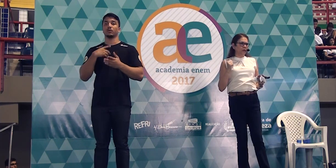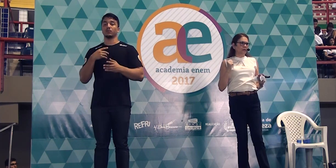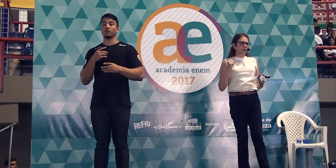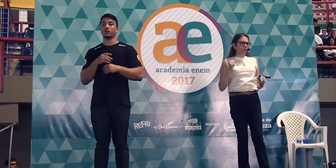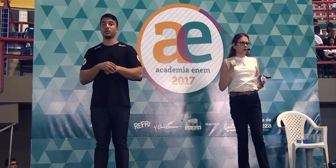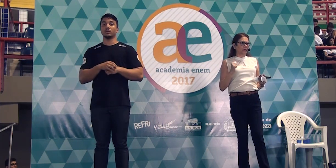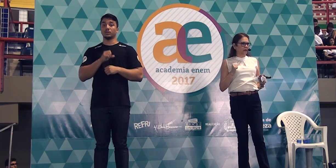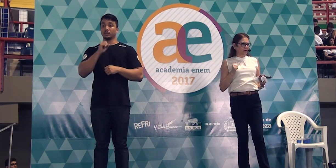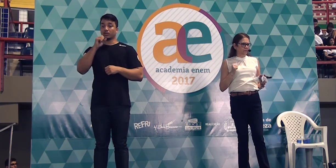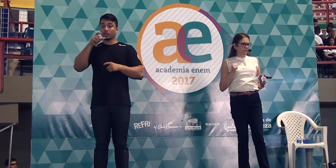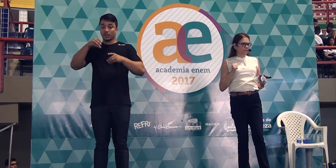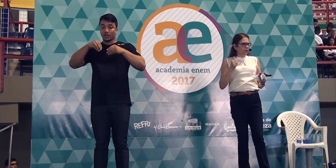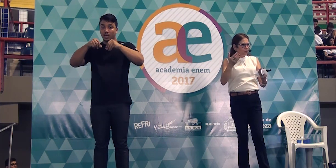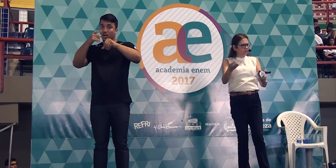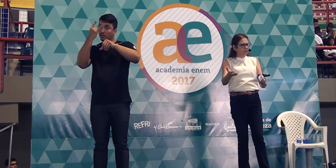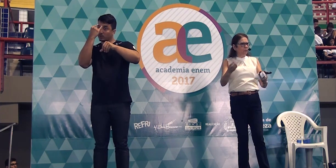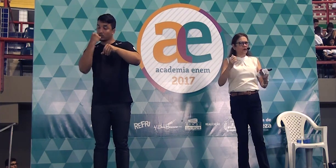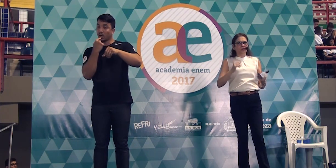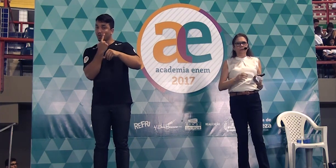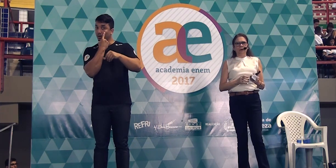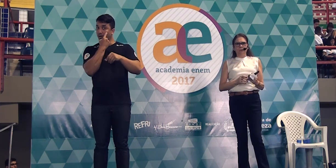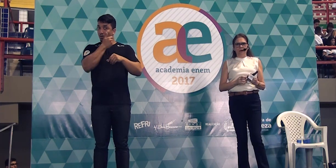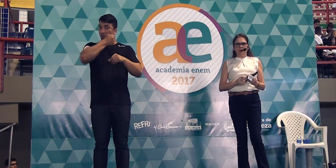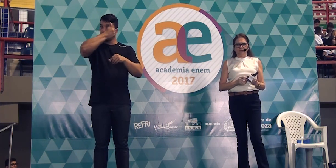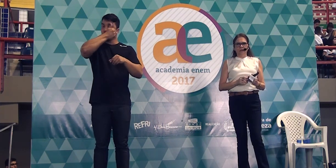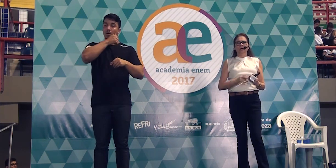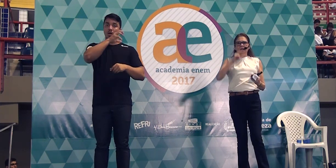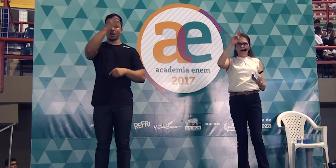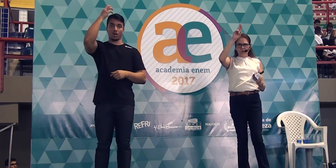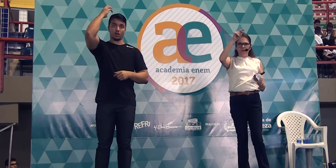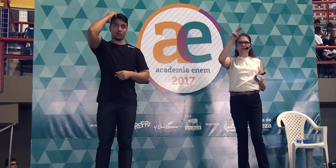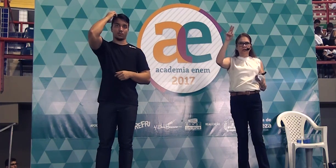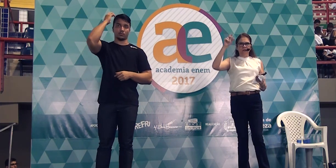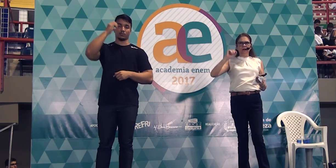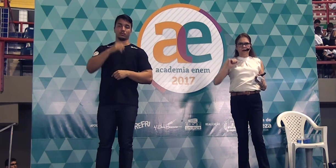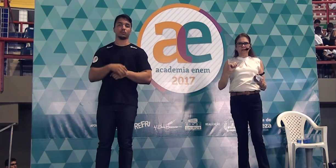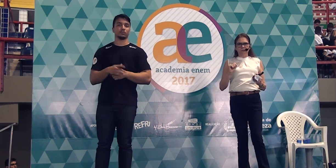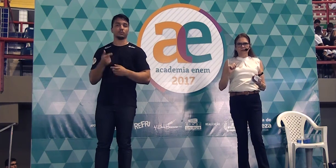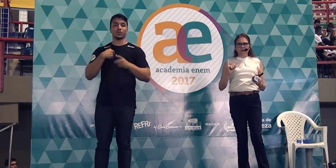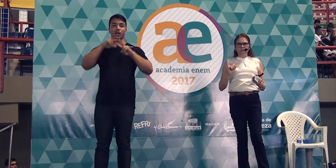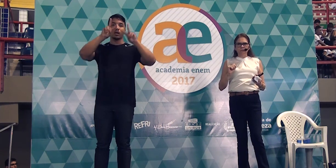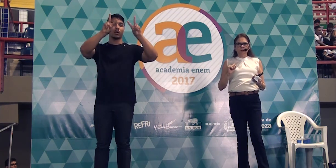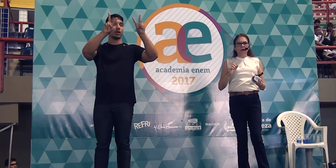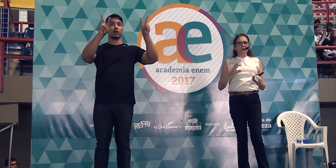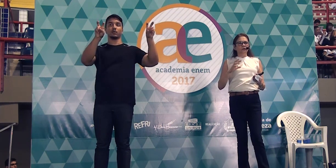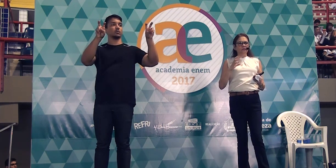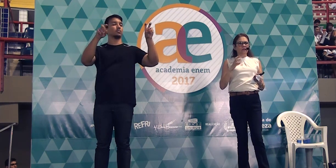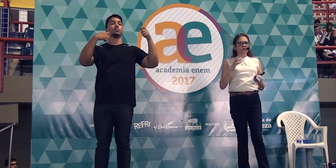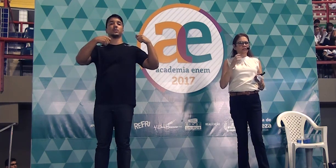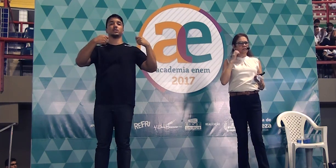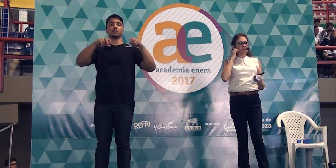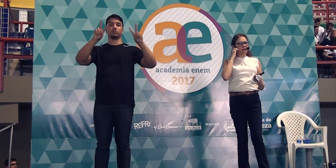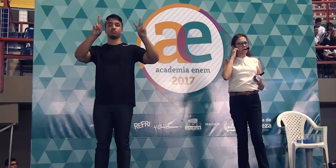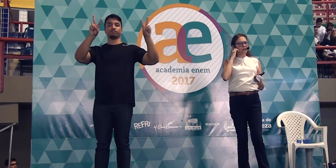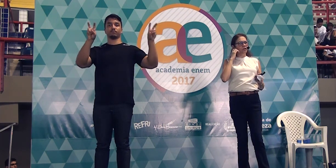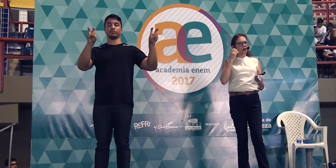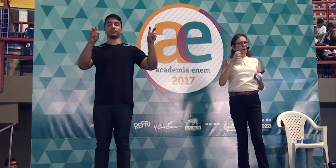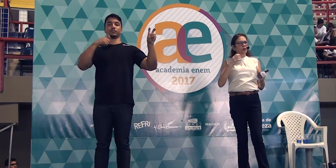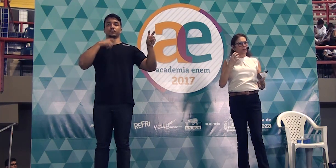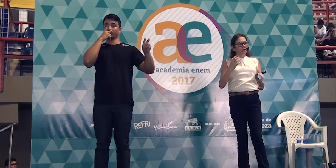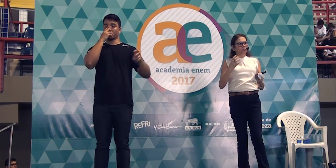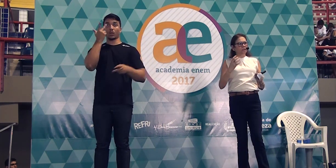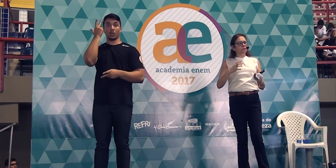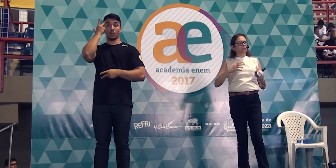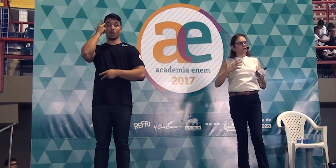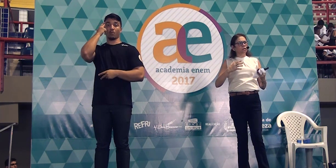cego, quem tem um olho é rei. Pronto, isso é um provérbio popular. Claro, fica entre aspas. Aí você vai dizer que